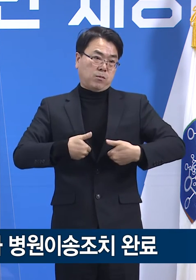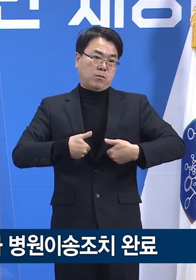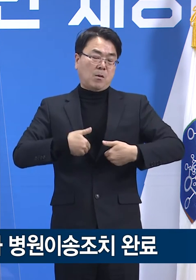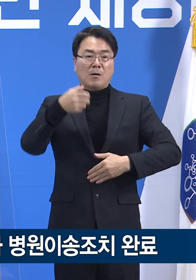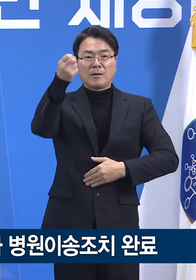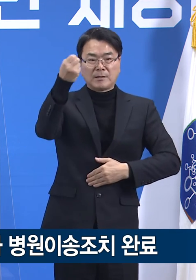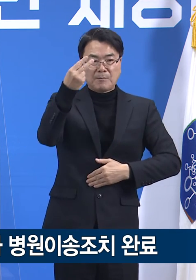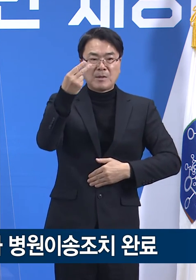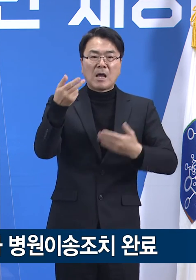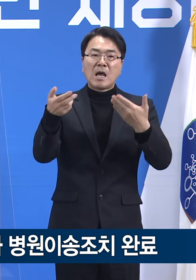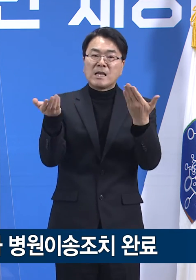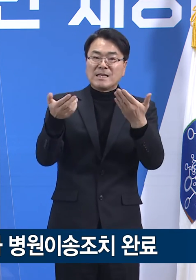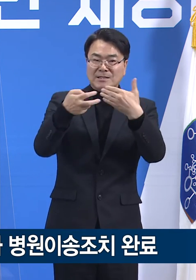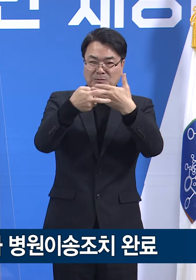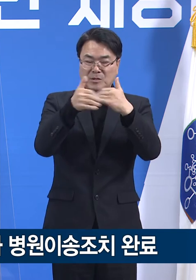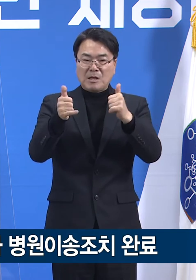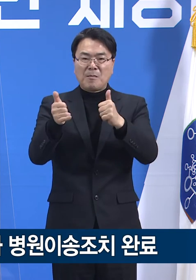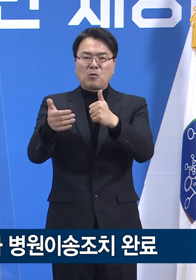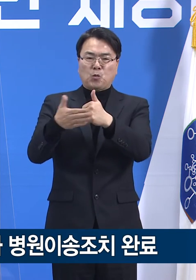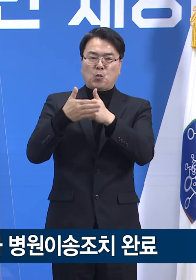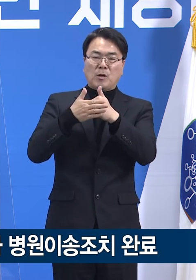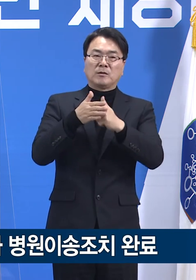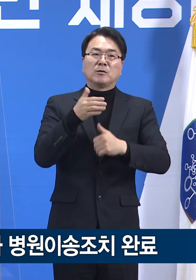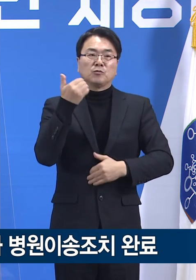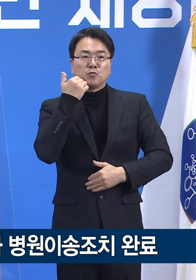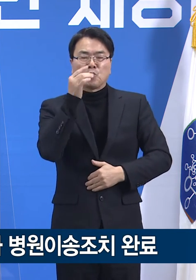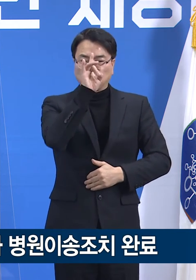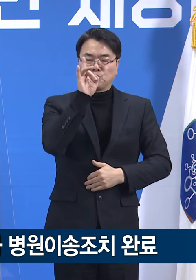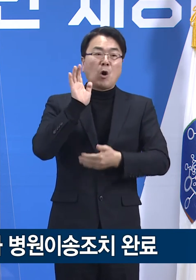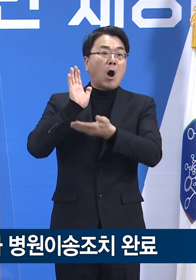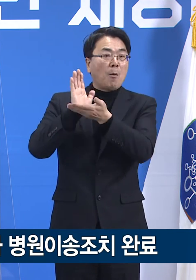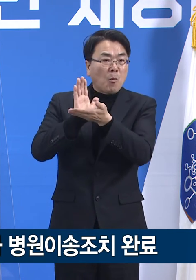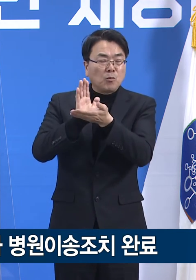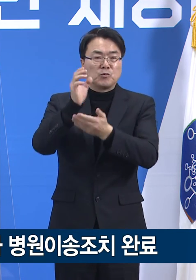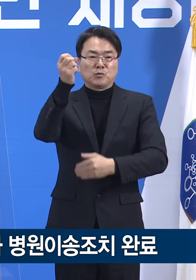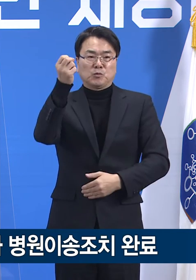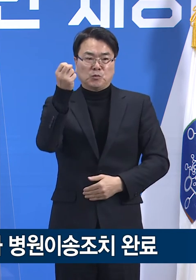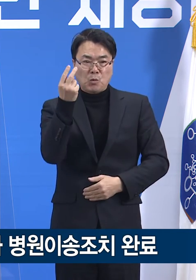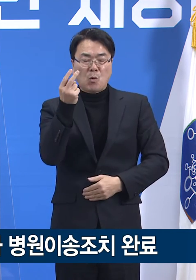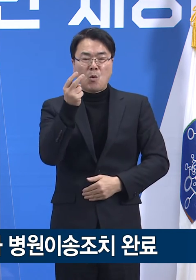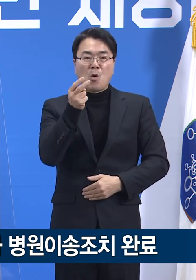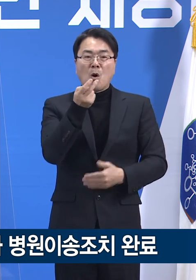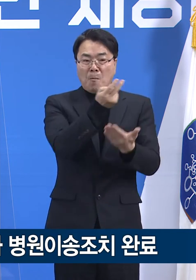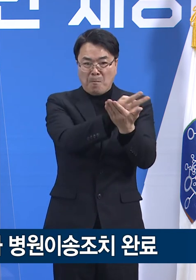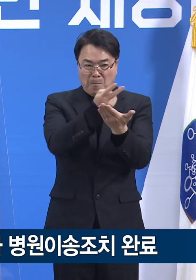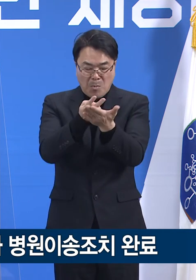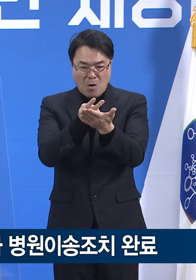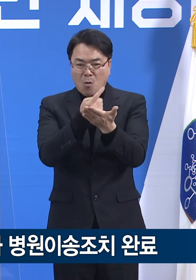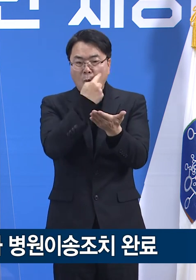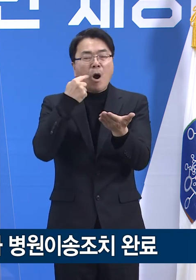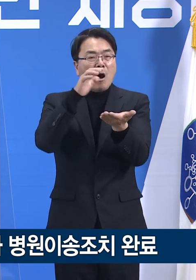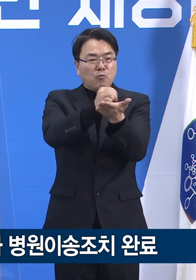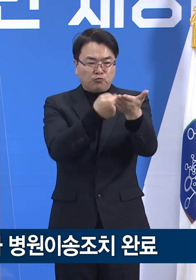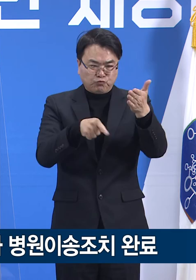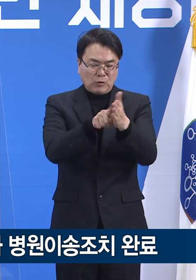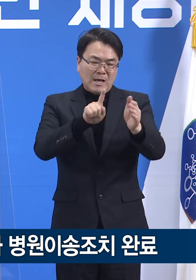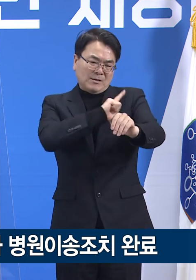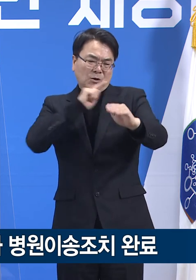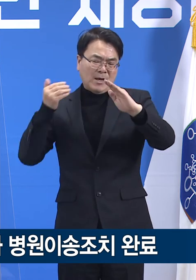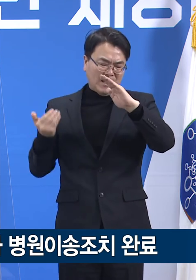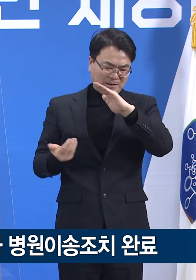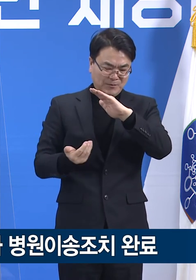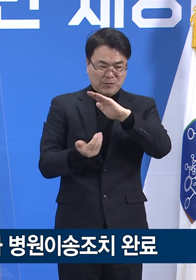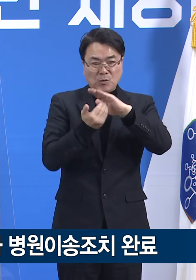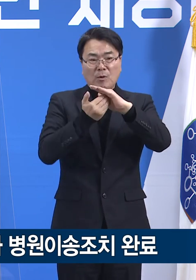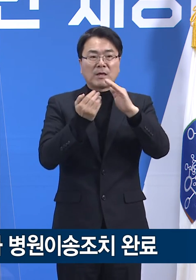한번 의료인력을 긴급 지원해 준 중앙사고수습본부와 병상 확보에 최선을 다해 주신 도내